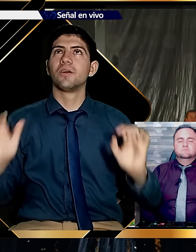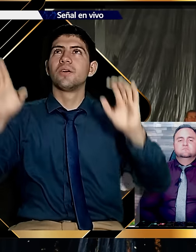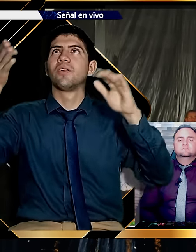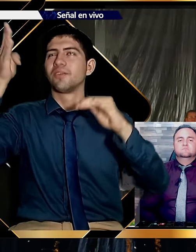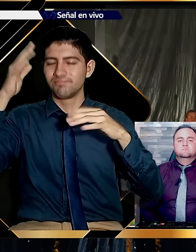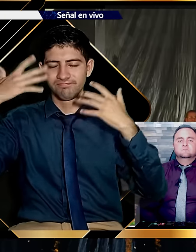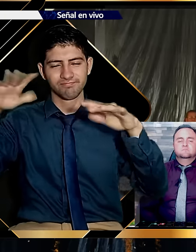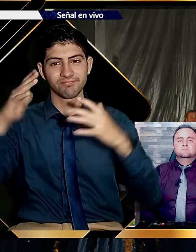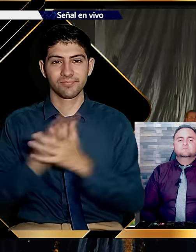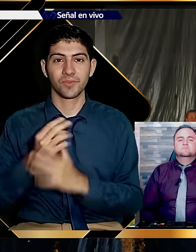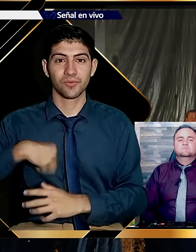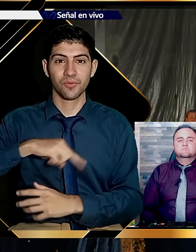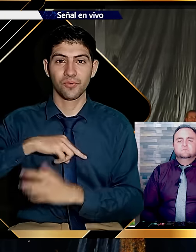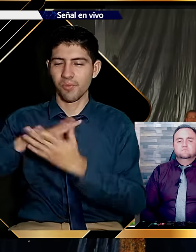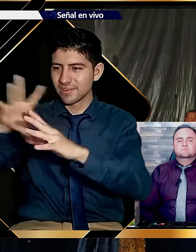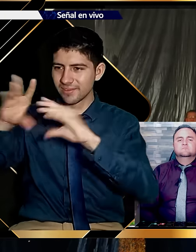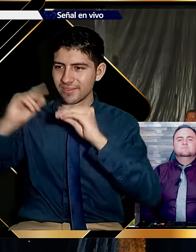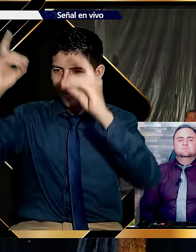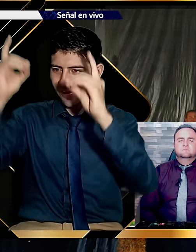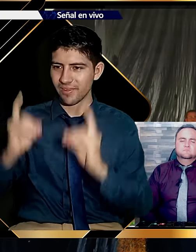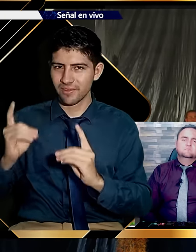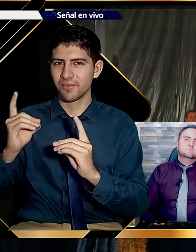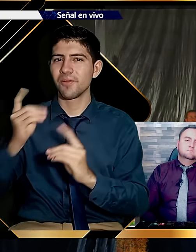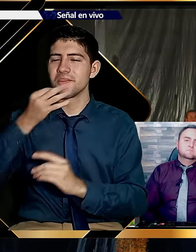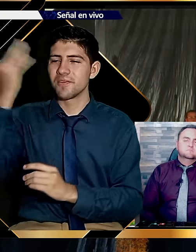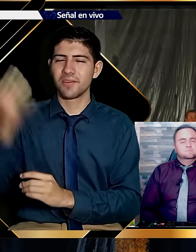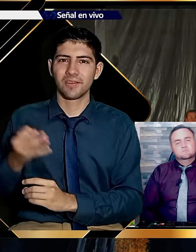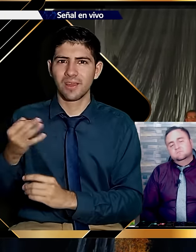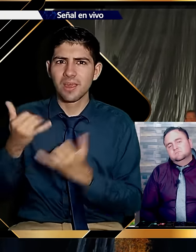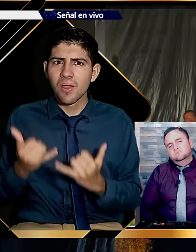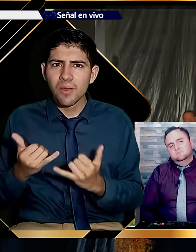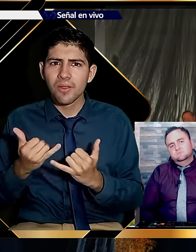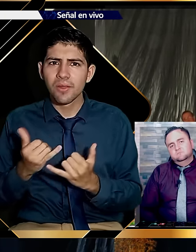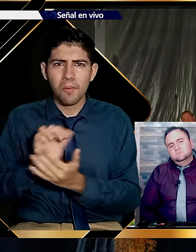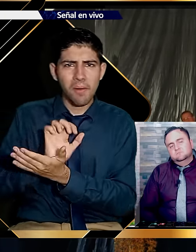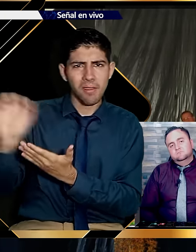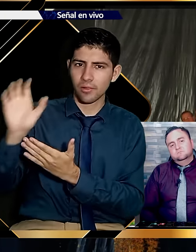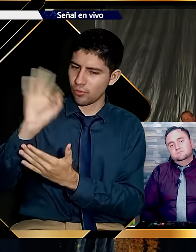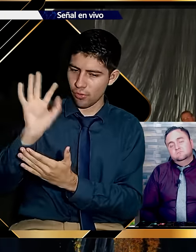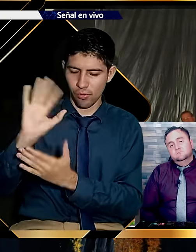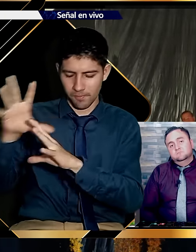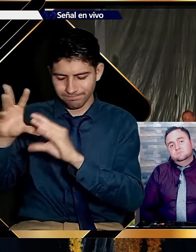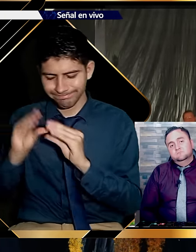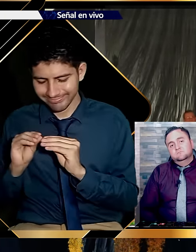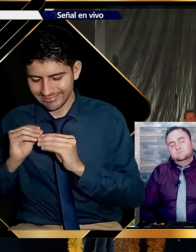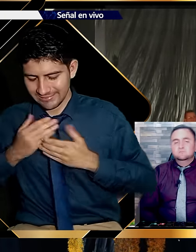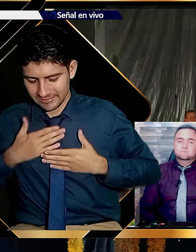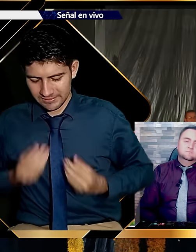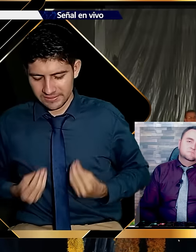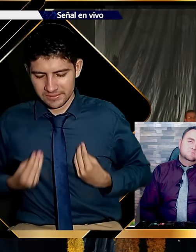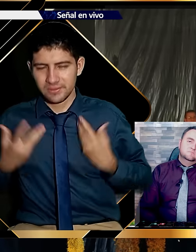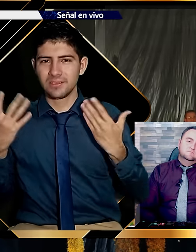ustedes. Por eso quiero invitarles en esta mañana. Hemos comprado la verdad. Y estamos dispuestos a no venderla. No